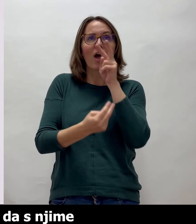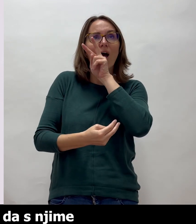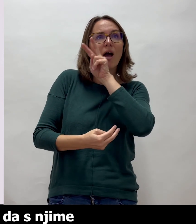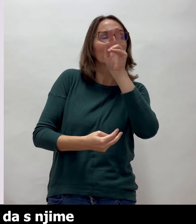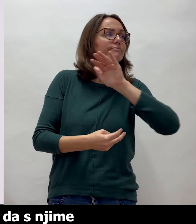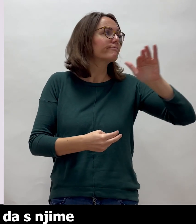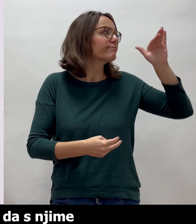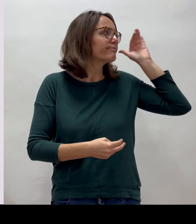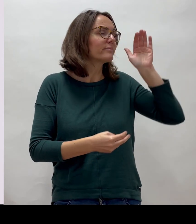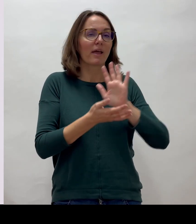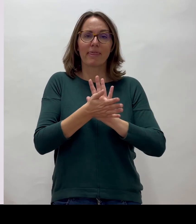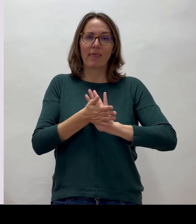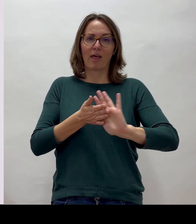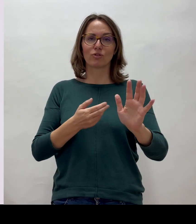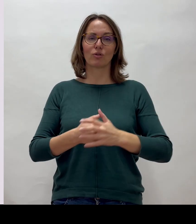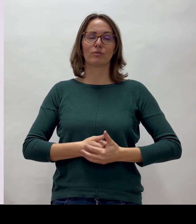Zdravo za gotovo